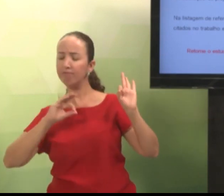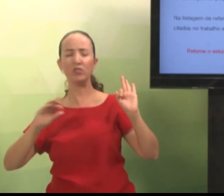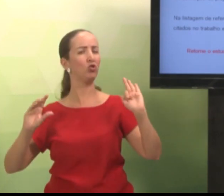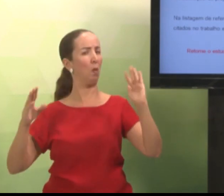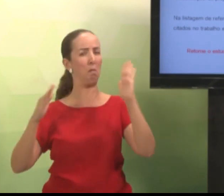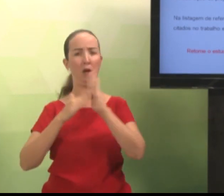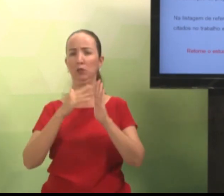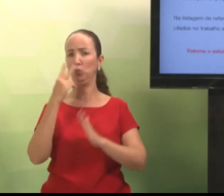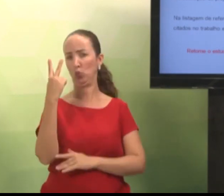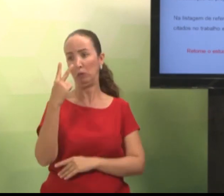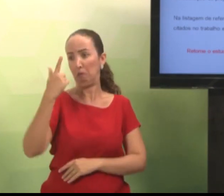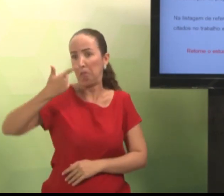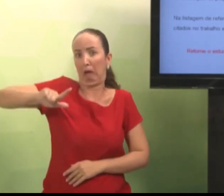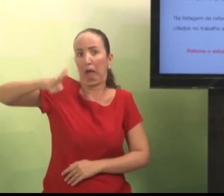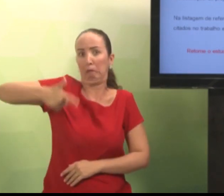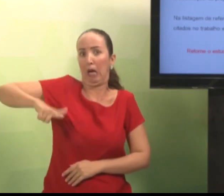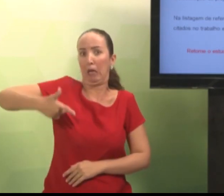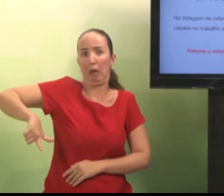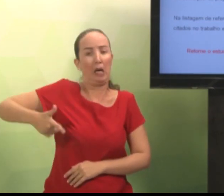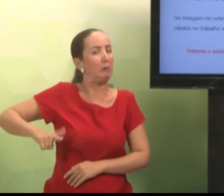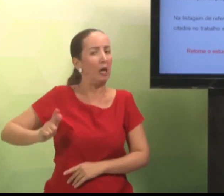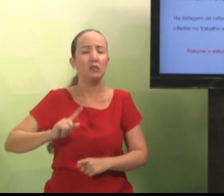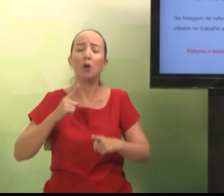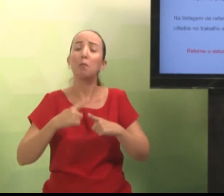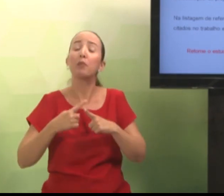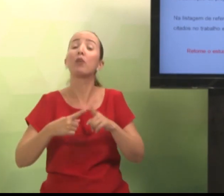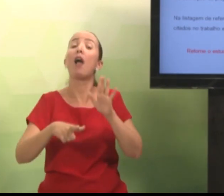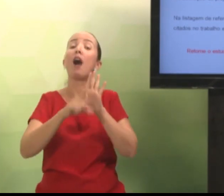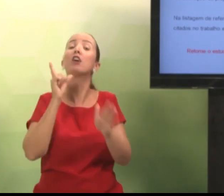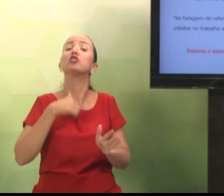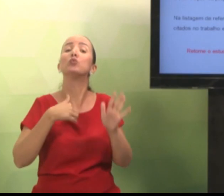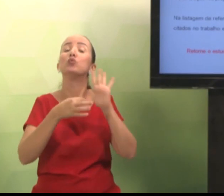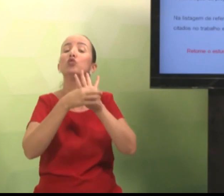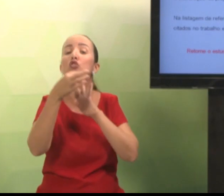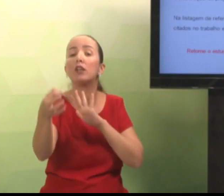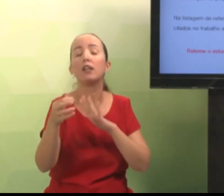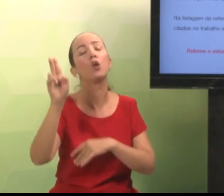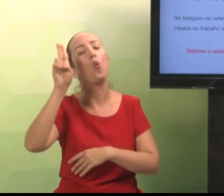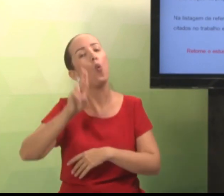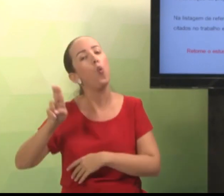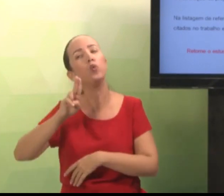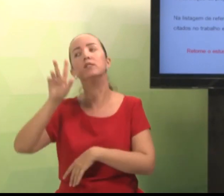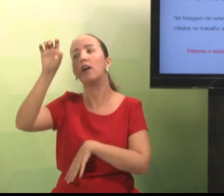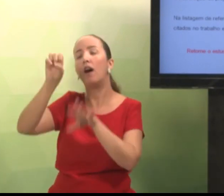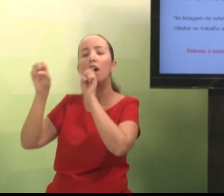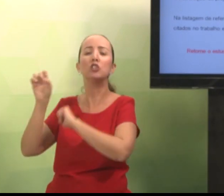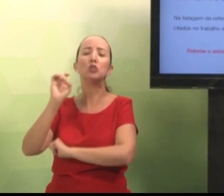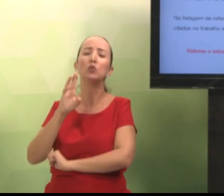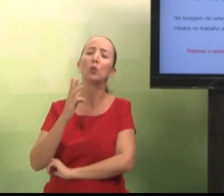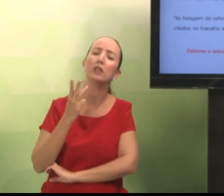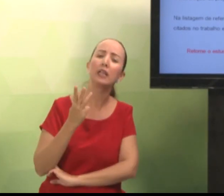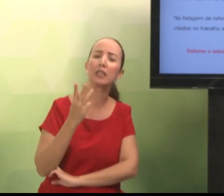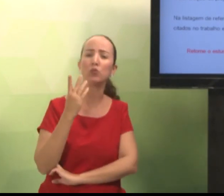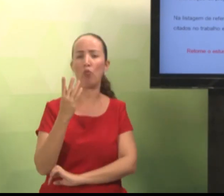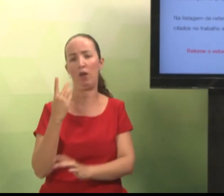laudas. Então, é relativamente pequeno. Essa relação de materiais utilizados. Não precisa